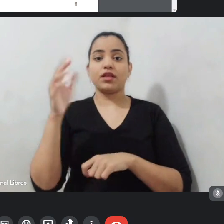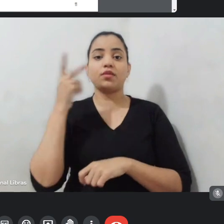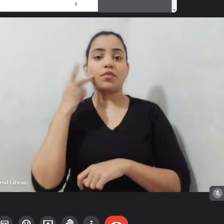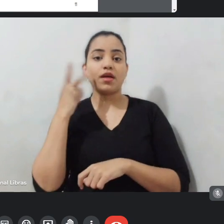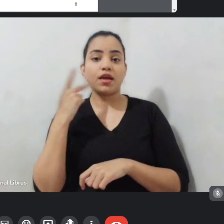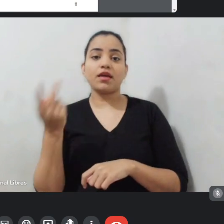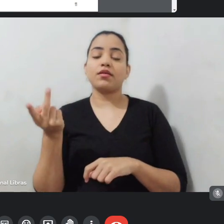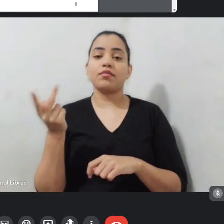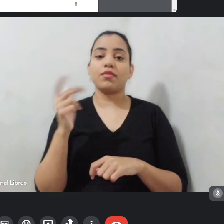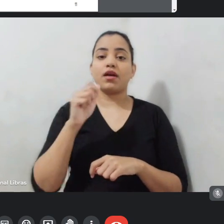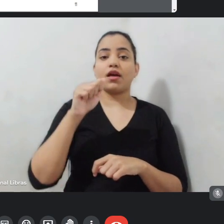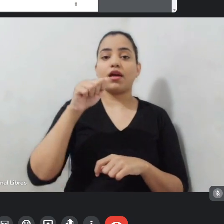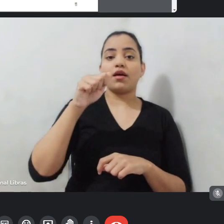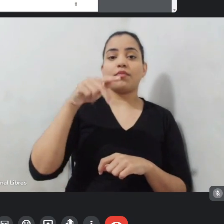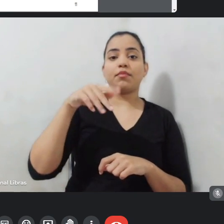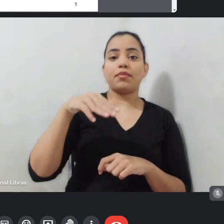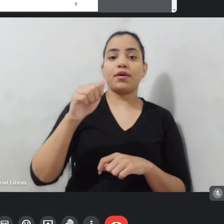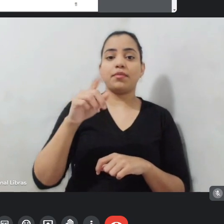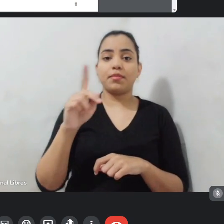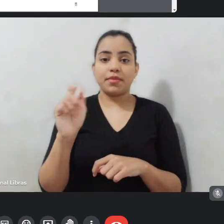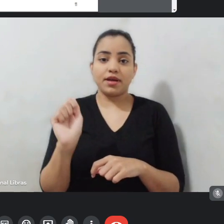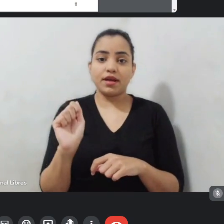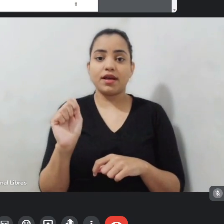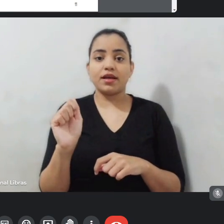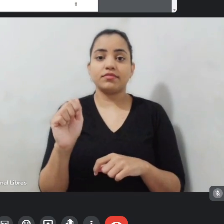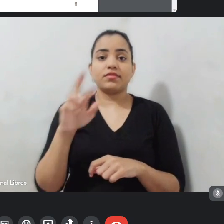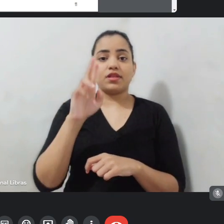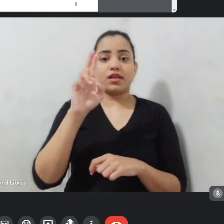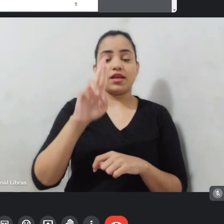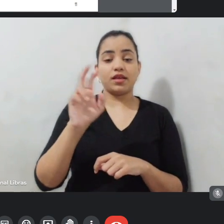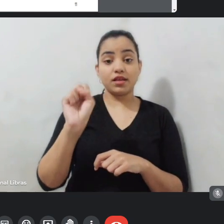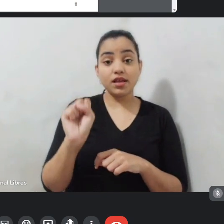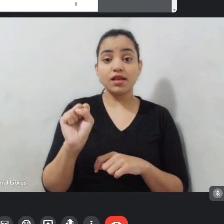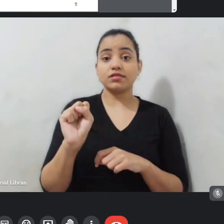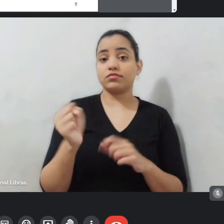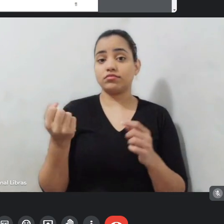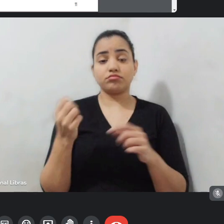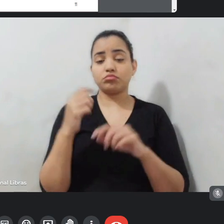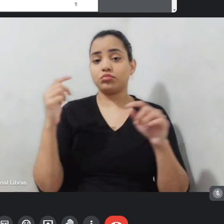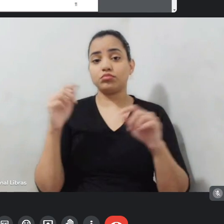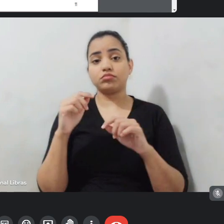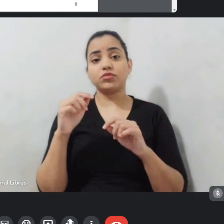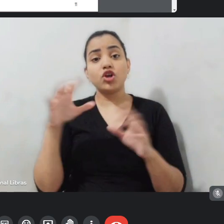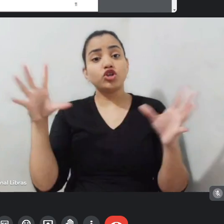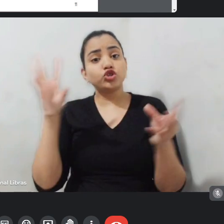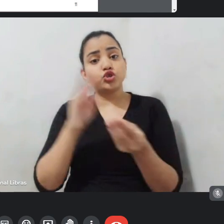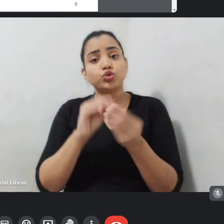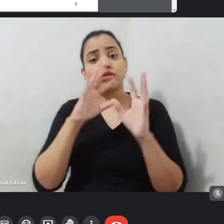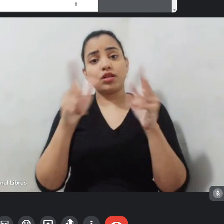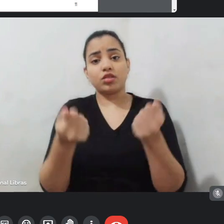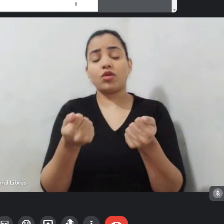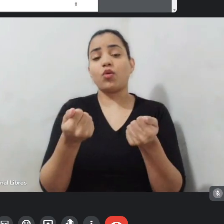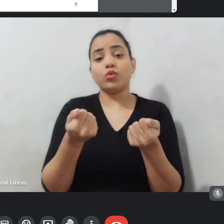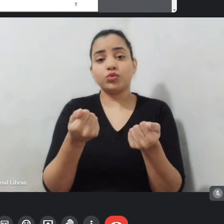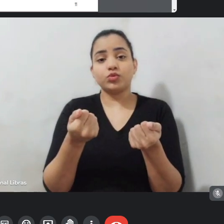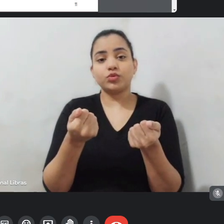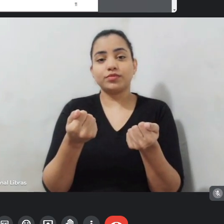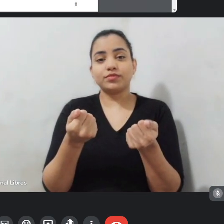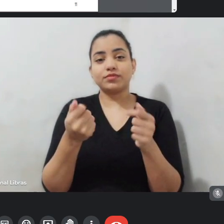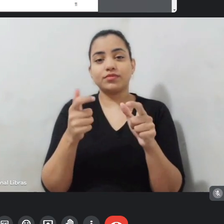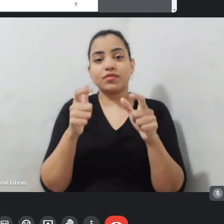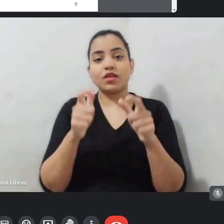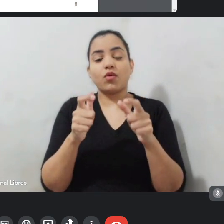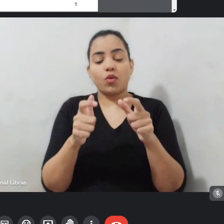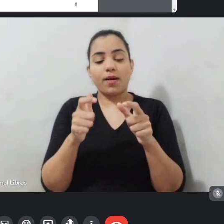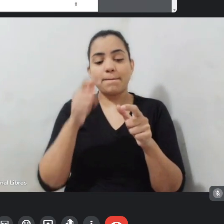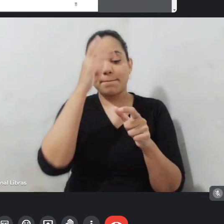filmes de Santa Catarina, São Paulo, Rio de Janeiro, juntar tudo isso num banco de dados a um dos estudantes públicos possam fazer o uso desse banco